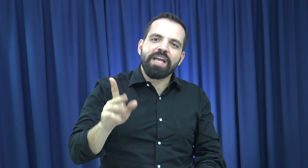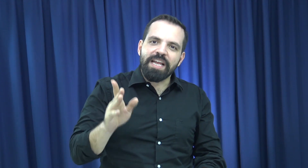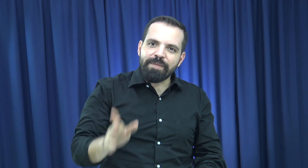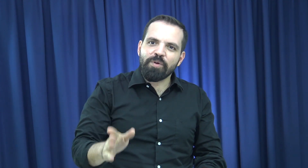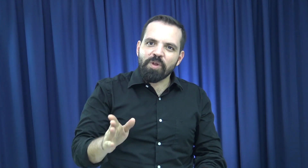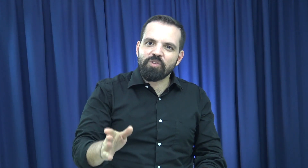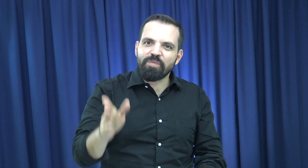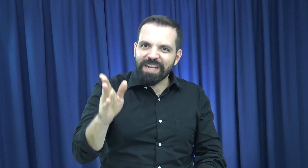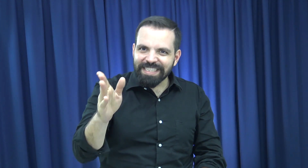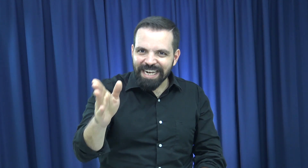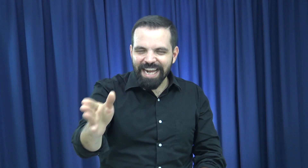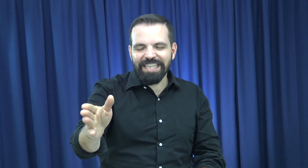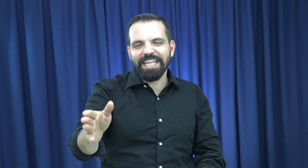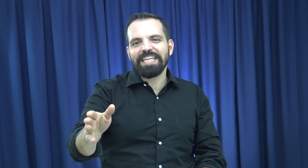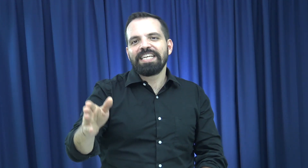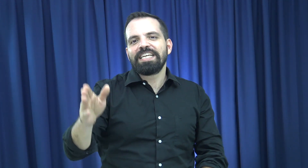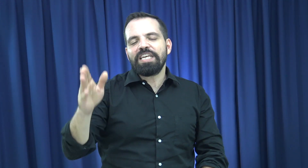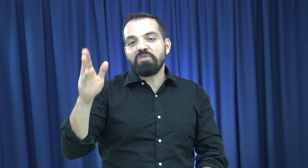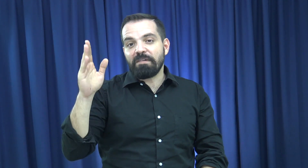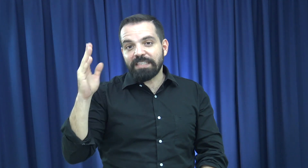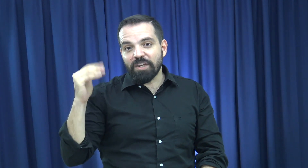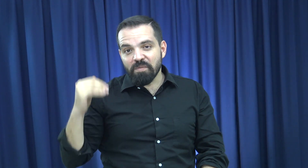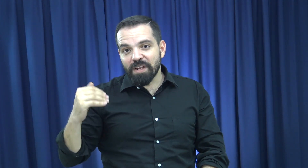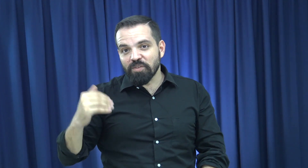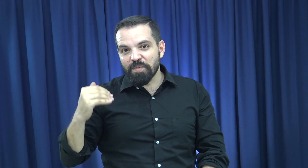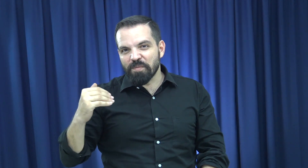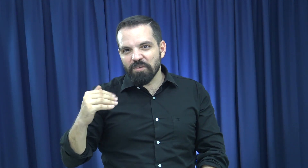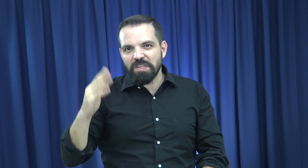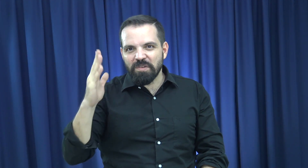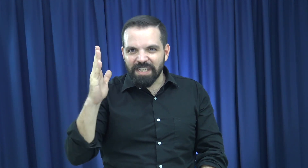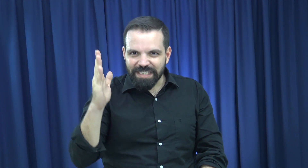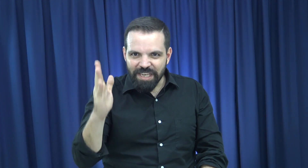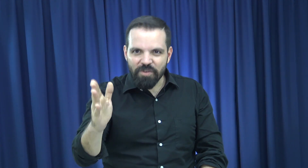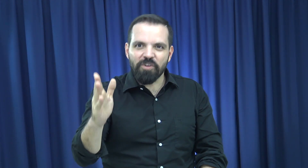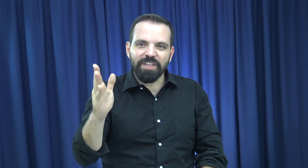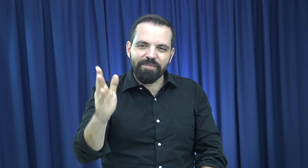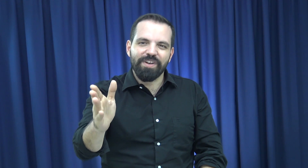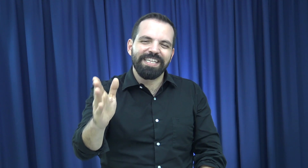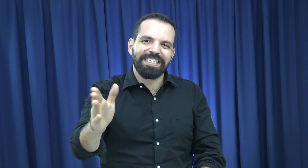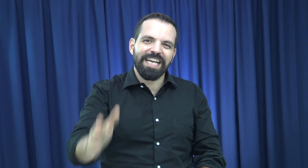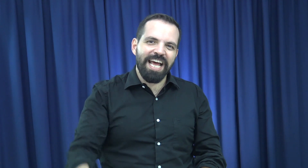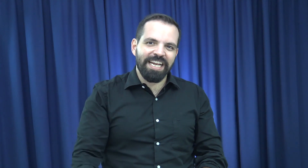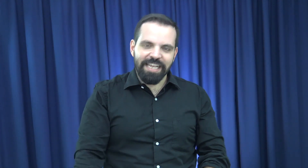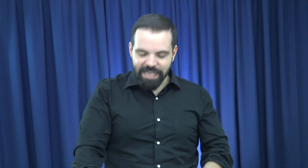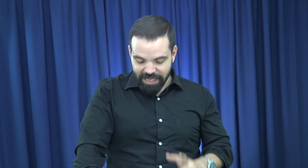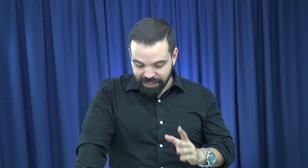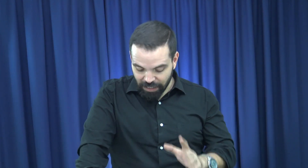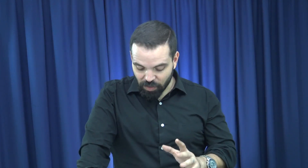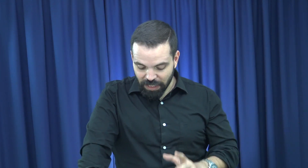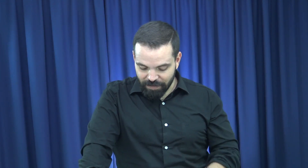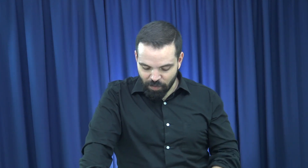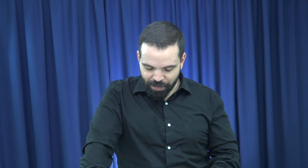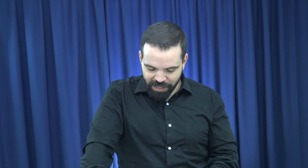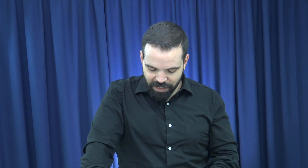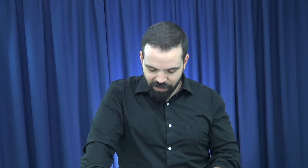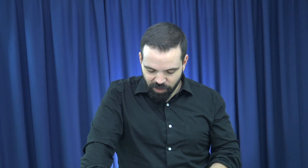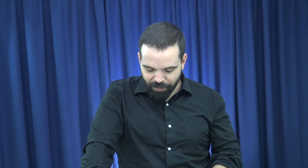que Él es poderoso para sanarte. Y una vez se cumplan sus propósitos, el Señor te puede sanar. Es algo que debemos pedir. Otra